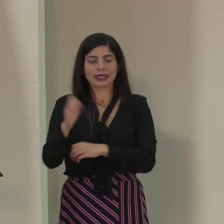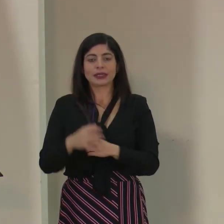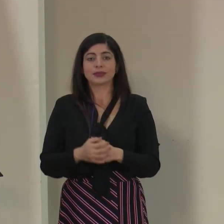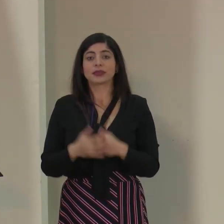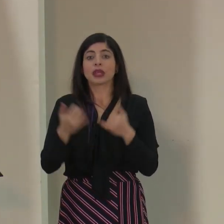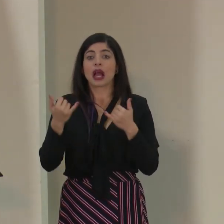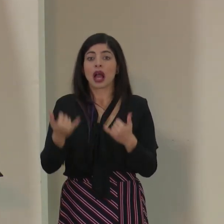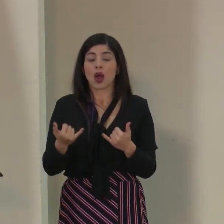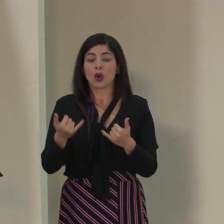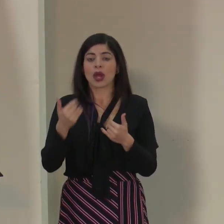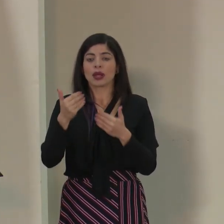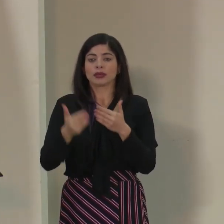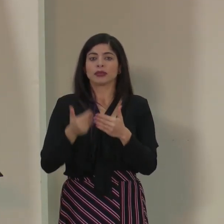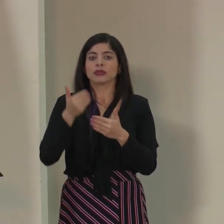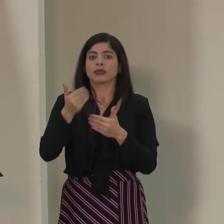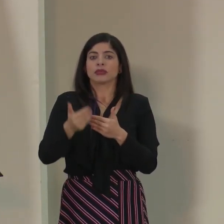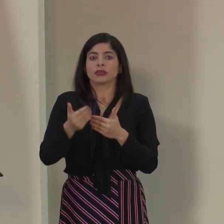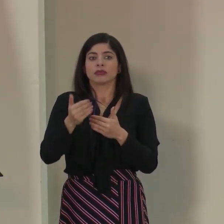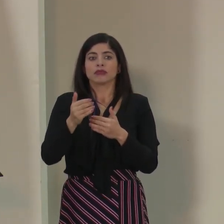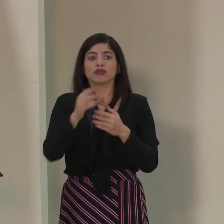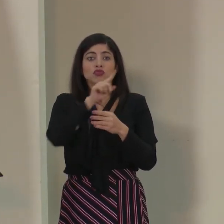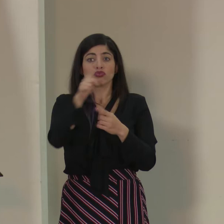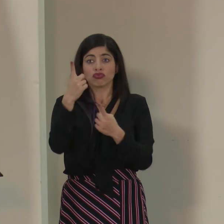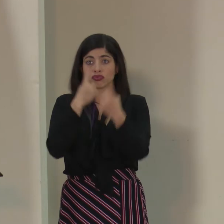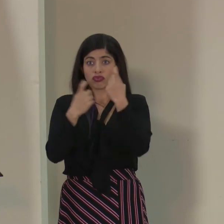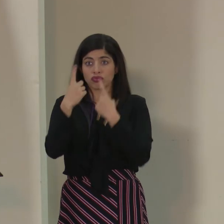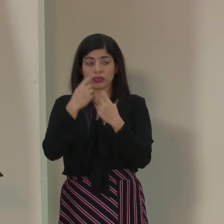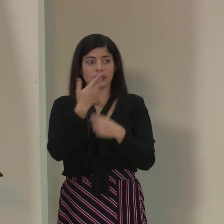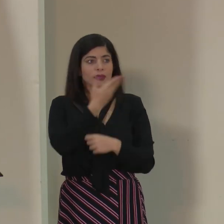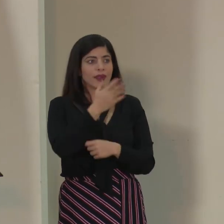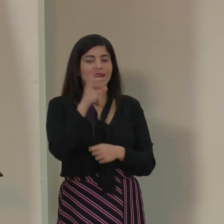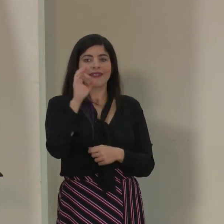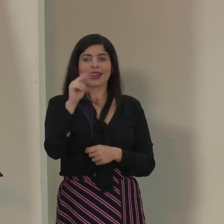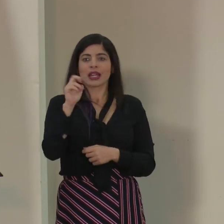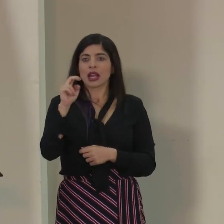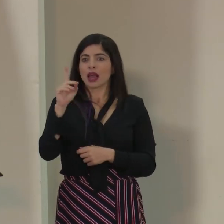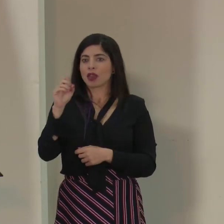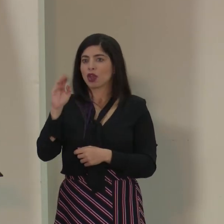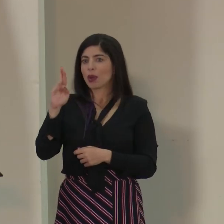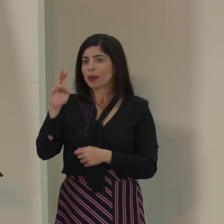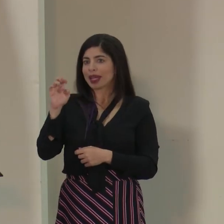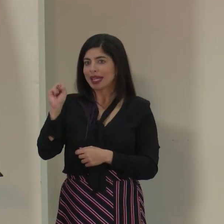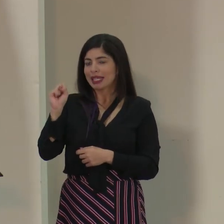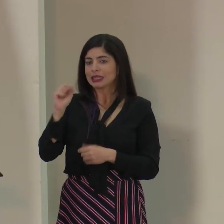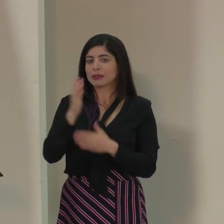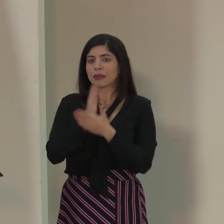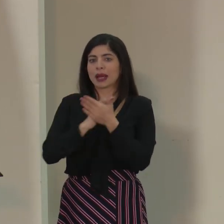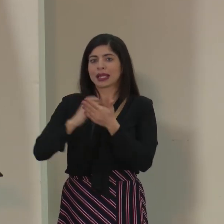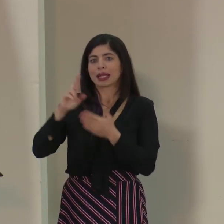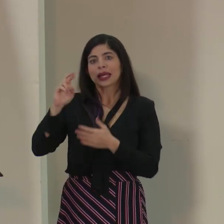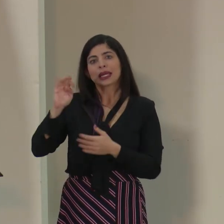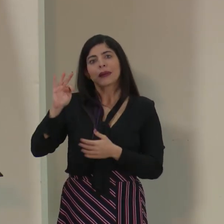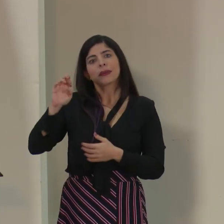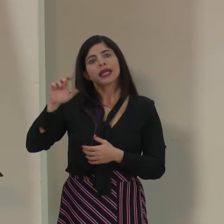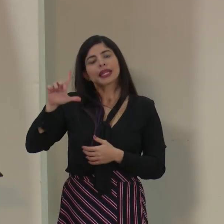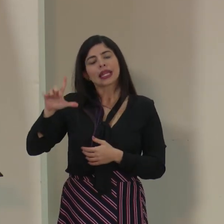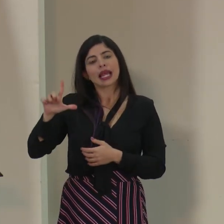Vamos a atender sus consultas. Fernando Brenes, de Noticias Repetel, su consulta. Y por favor,